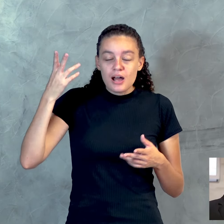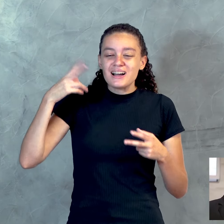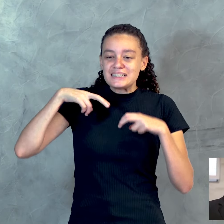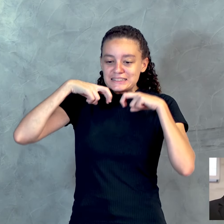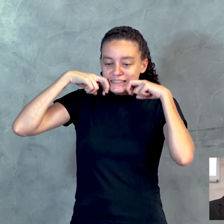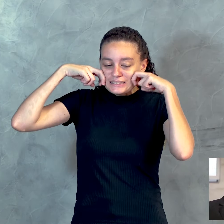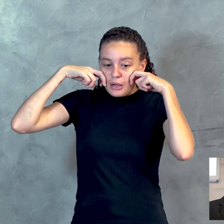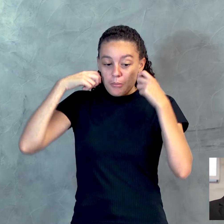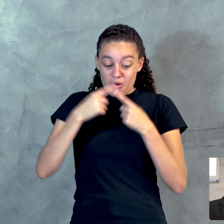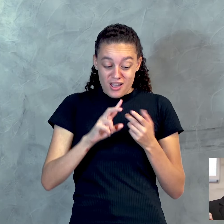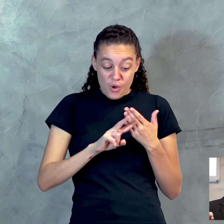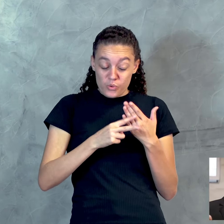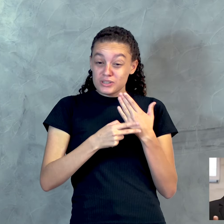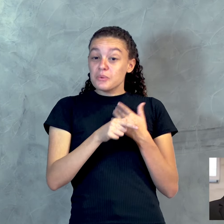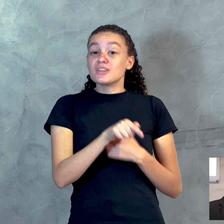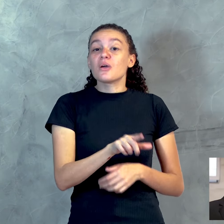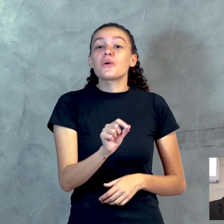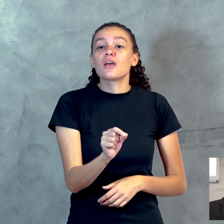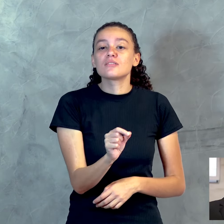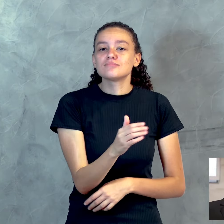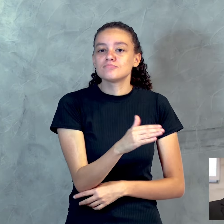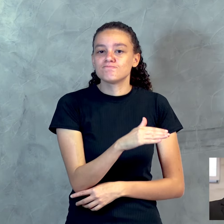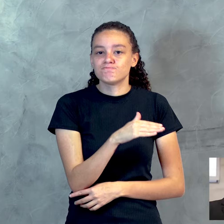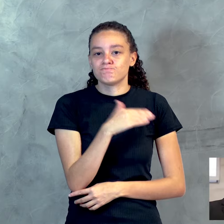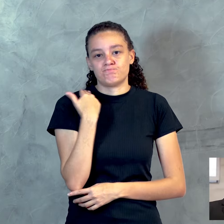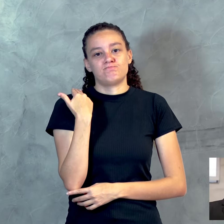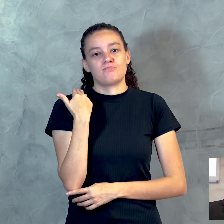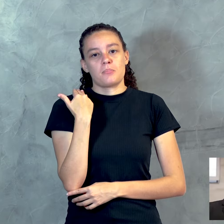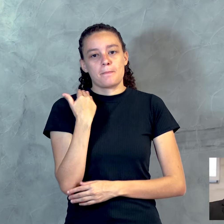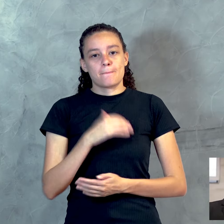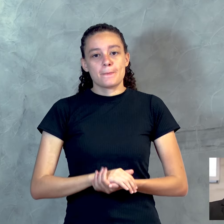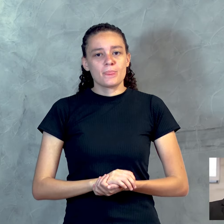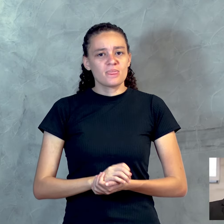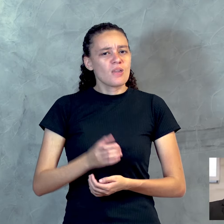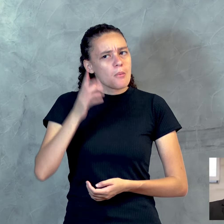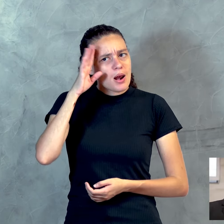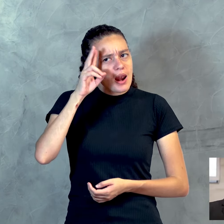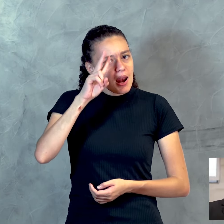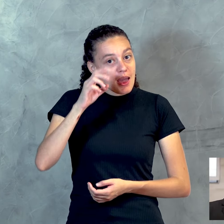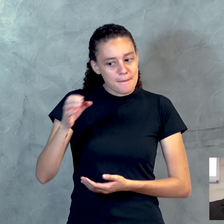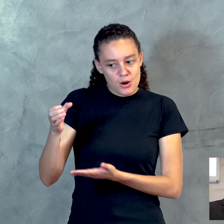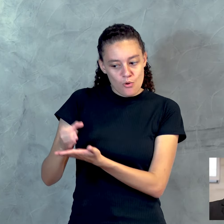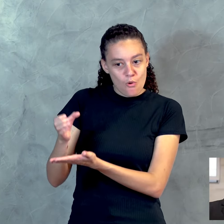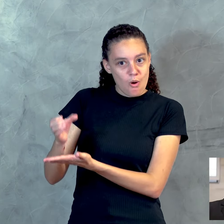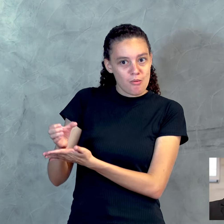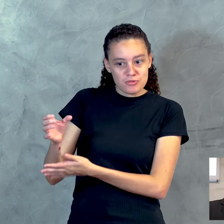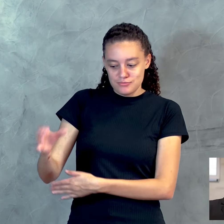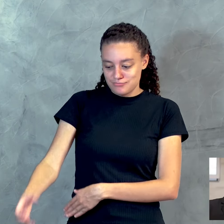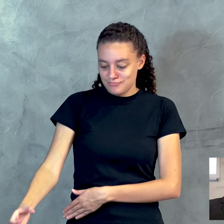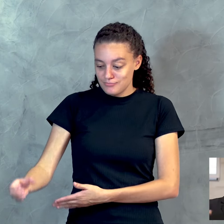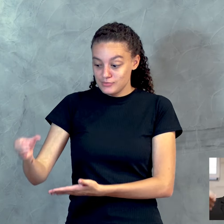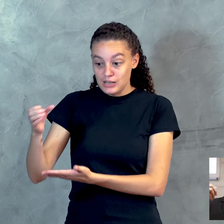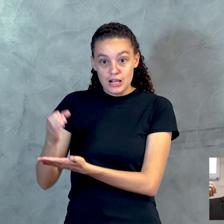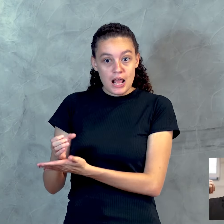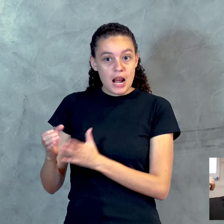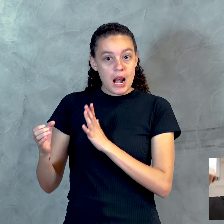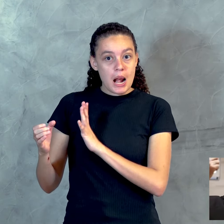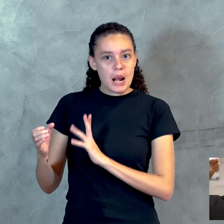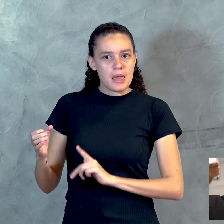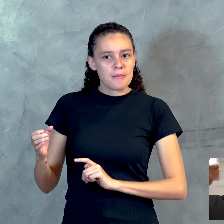fim delas é morte. Se nós não tivéssemos resgatado aquele copo daquele balde de entulho, para onde ele teria